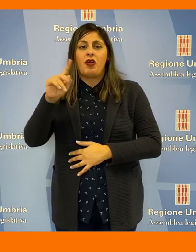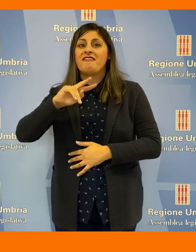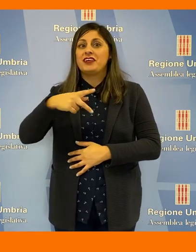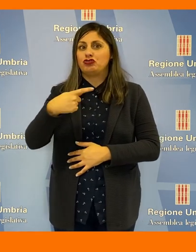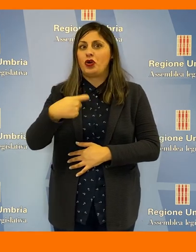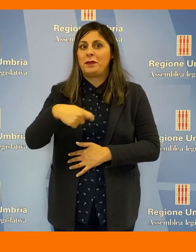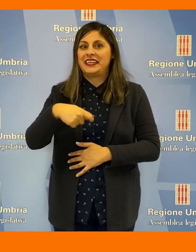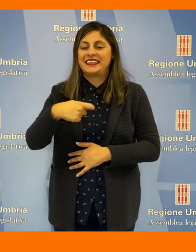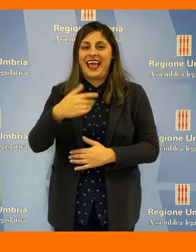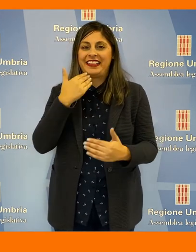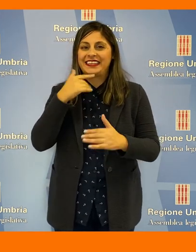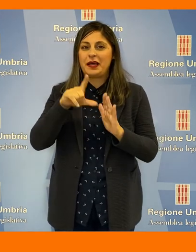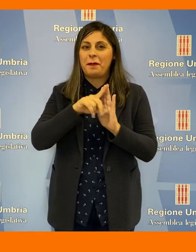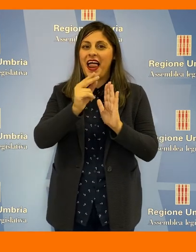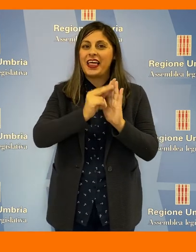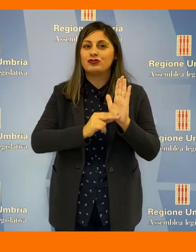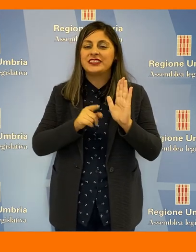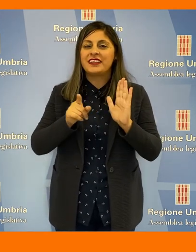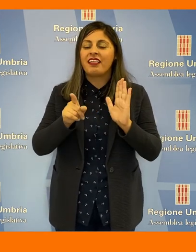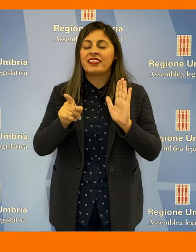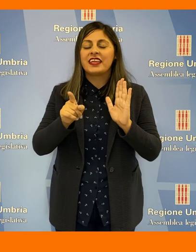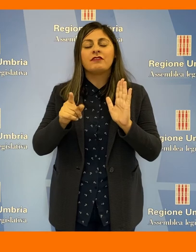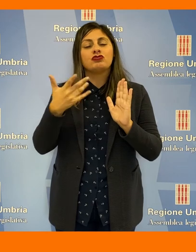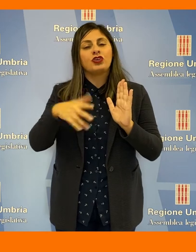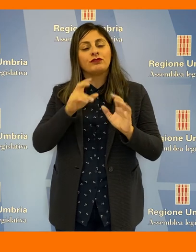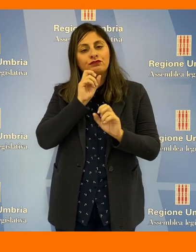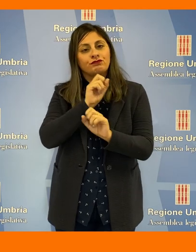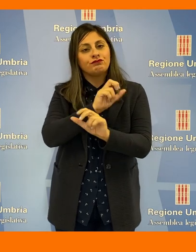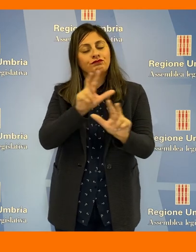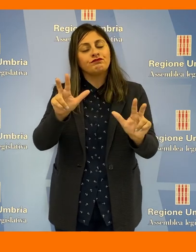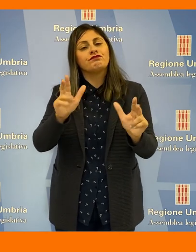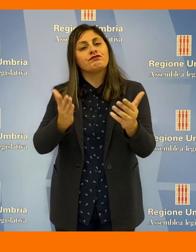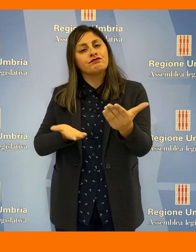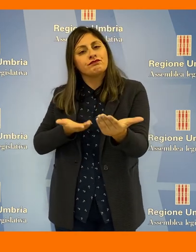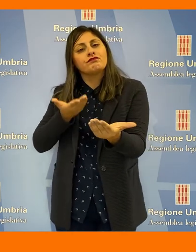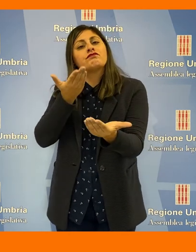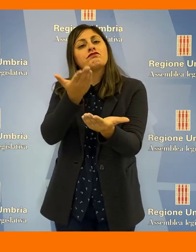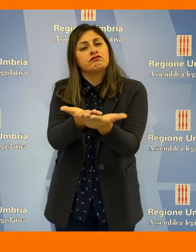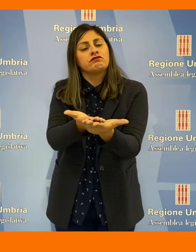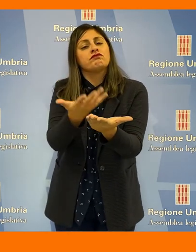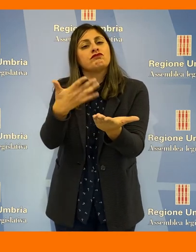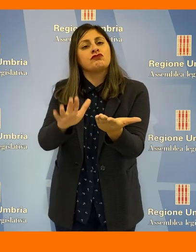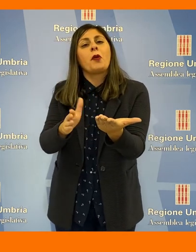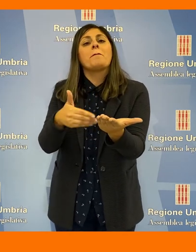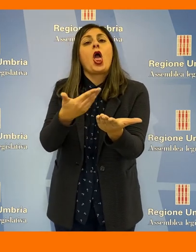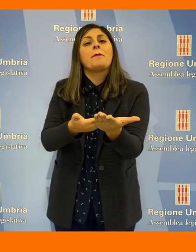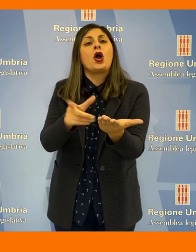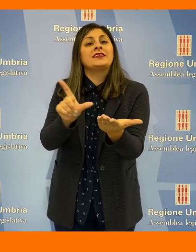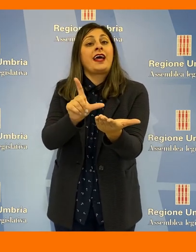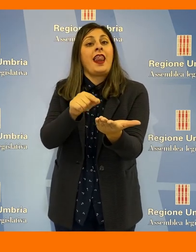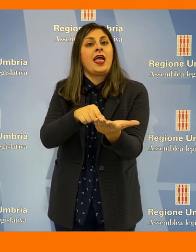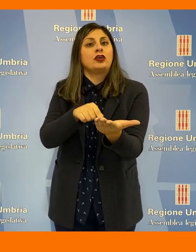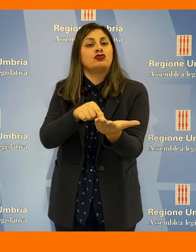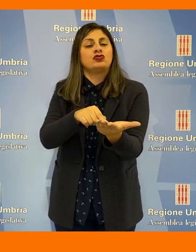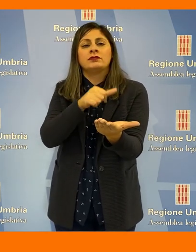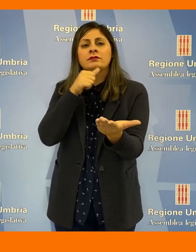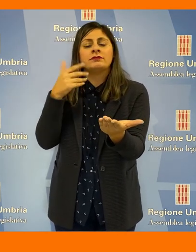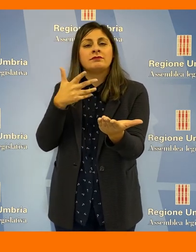vicepresidente dell'Assemblea Legislativa, rende noto di aver depositato una proposta di legge per la diffusione delle